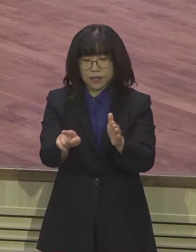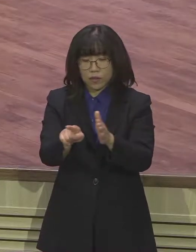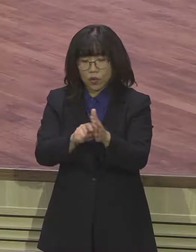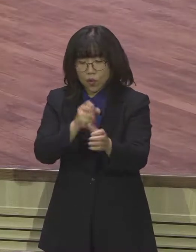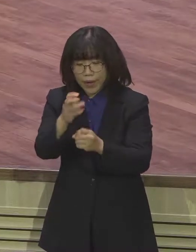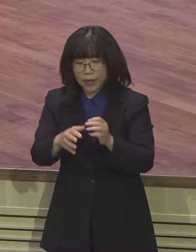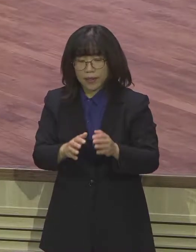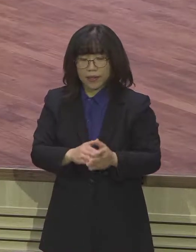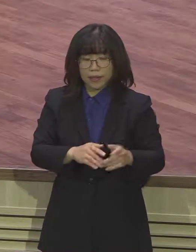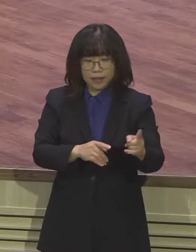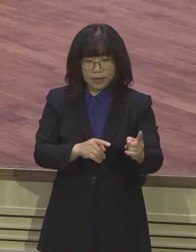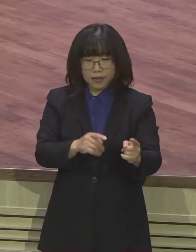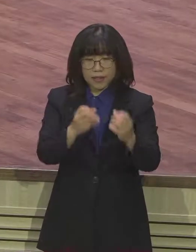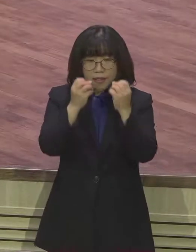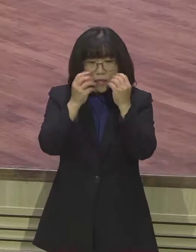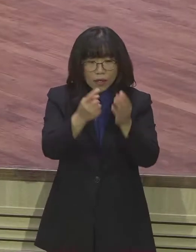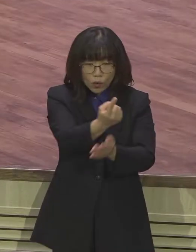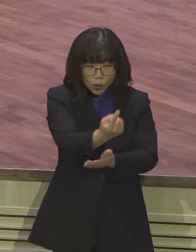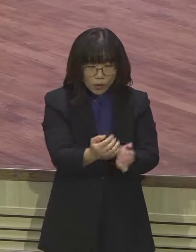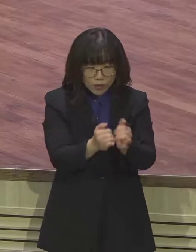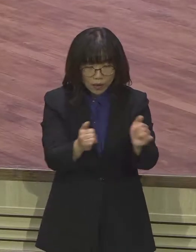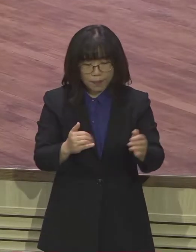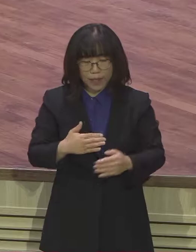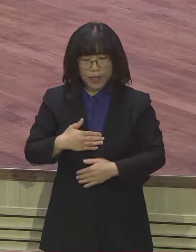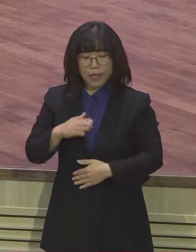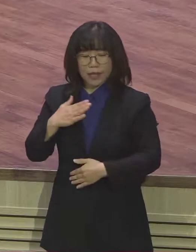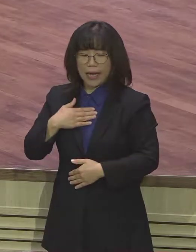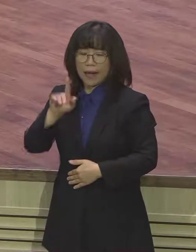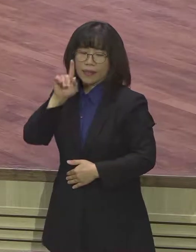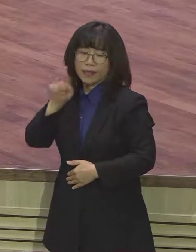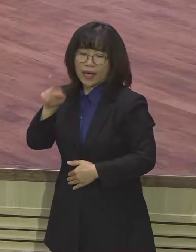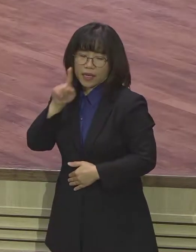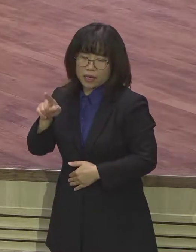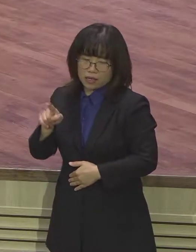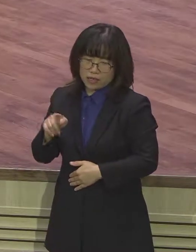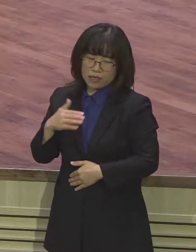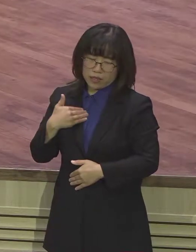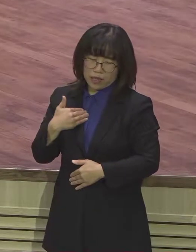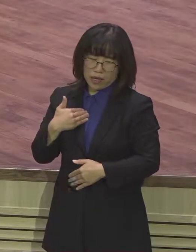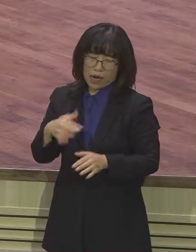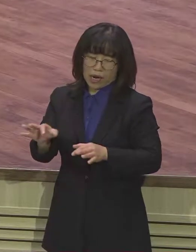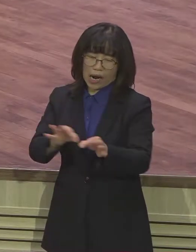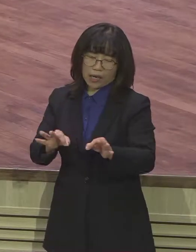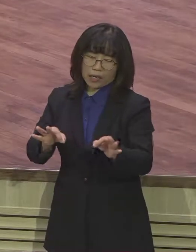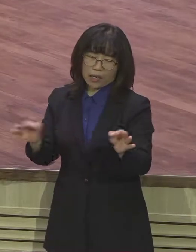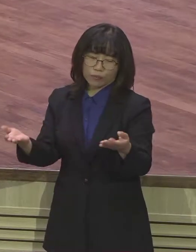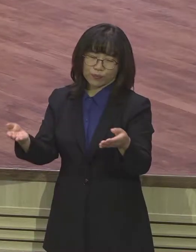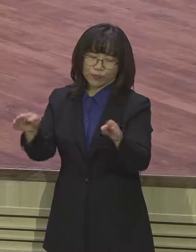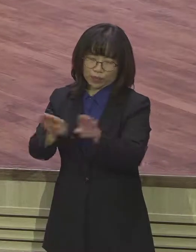그래서 우시면서 그렇게 되면 길바닥에 나앉게 되는데 좀 기도해 주세요 하면서 우셨어요